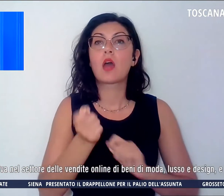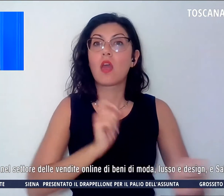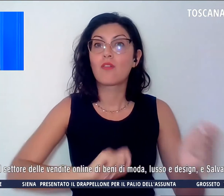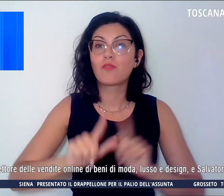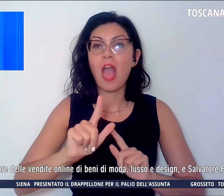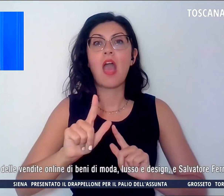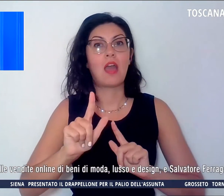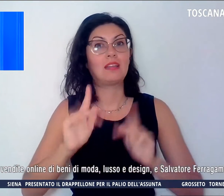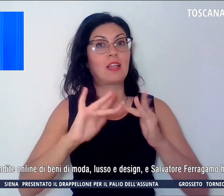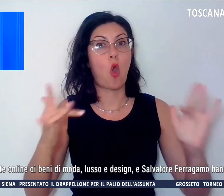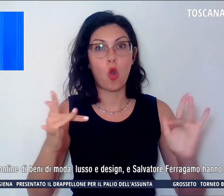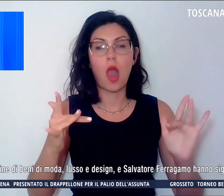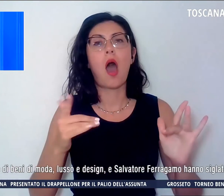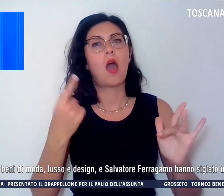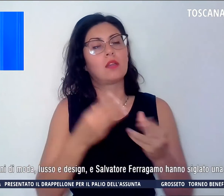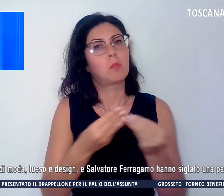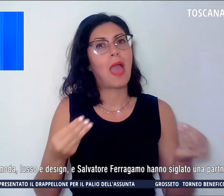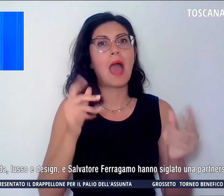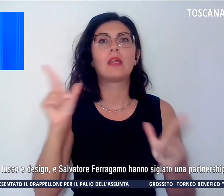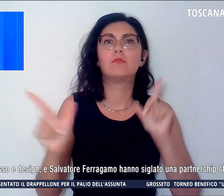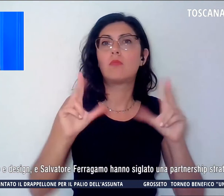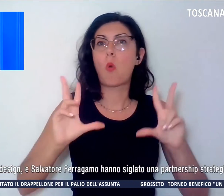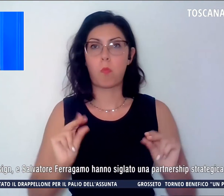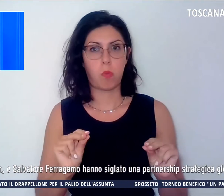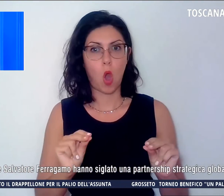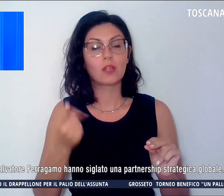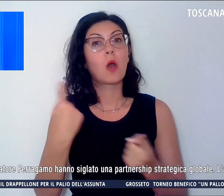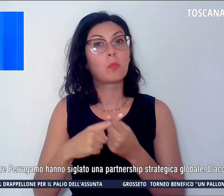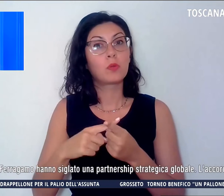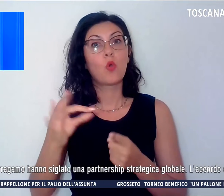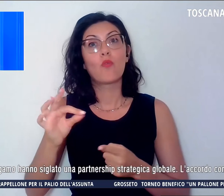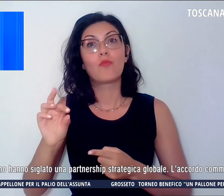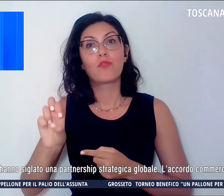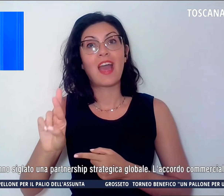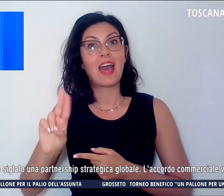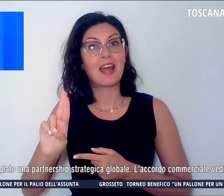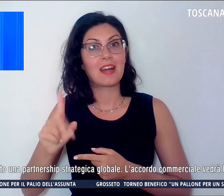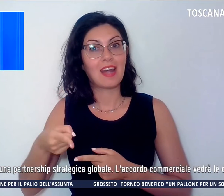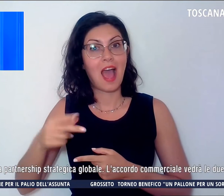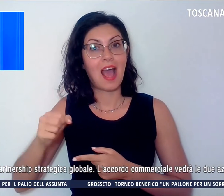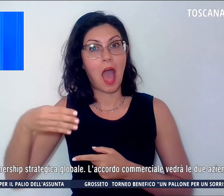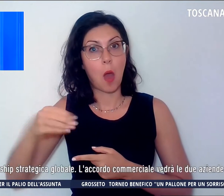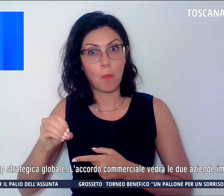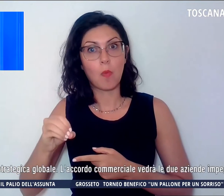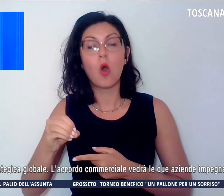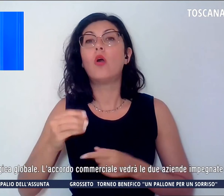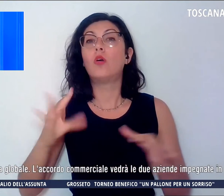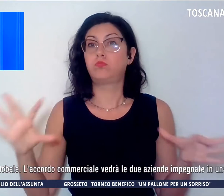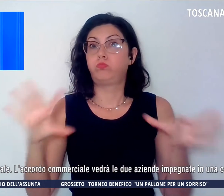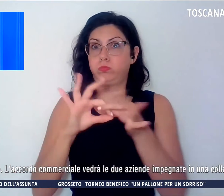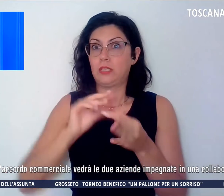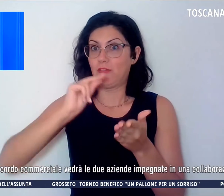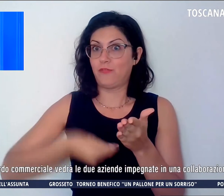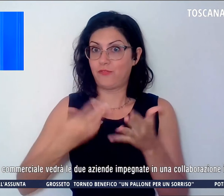lusso e design e Salvatore Ferragamo, hanno siglato una partnership secondo